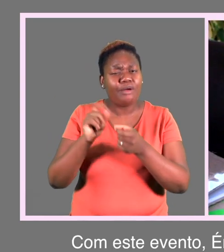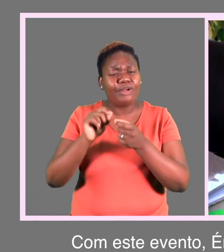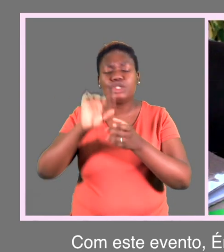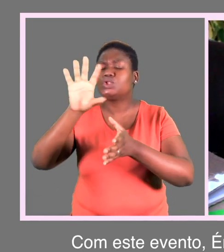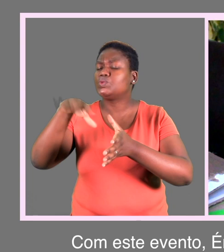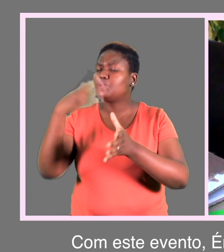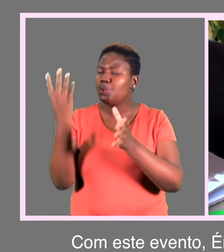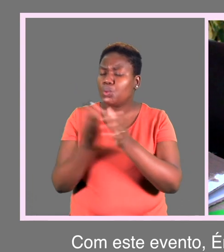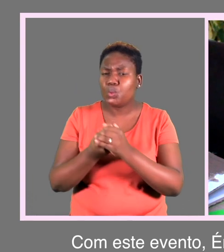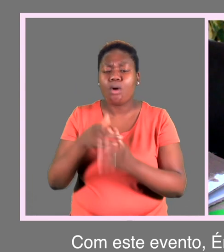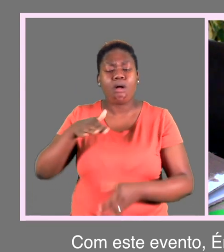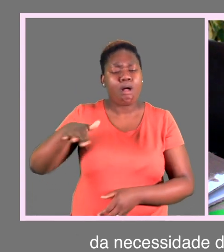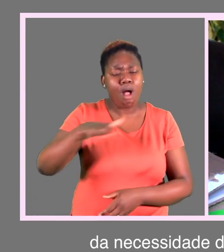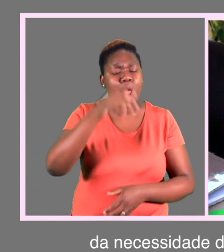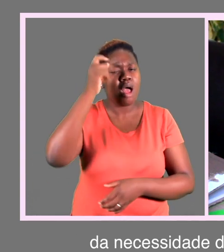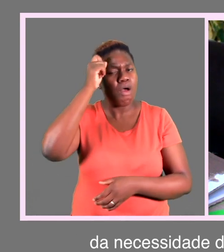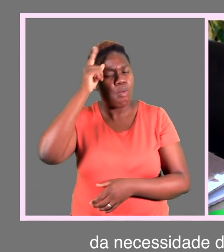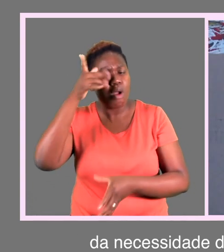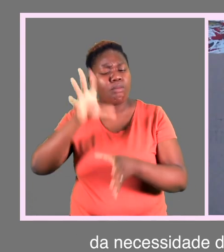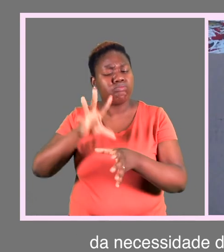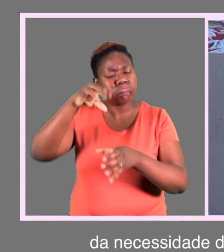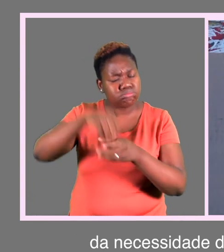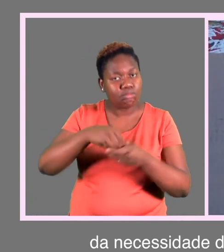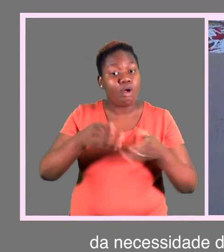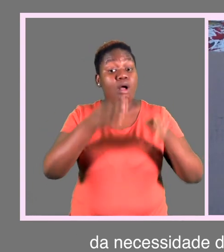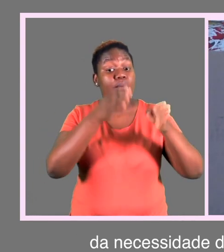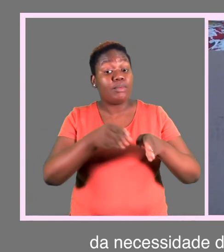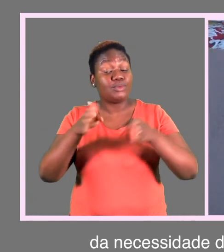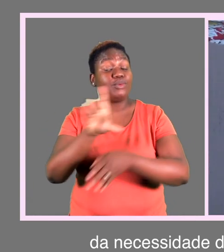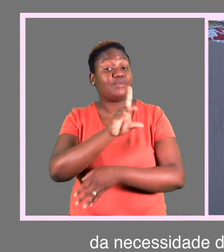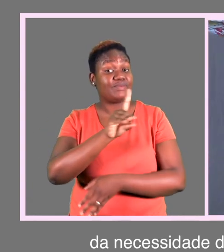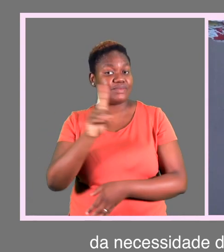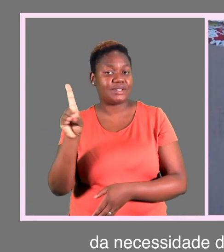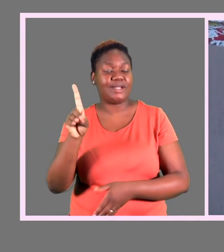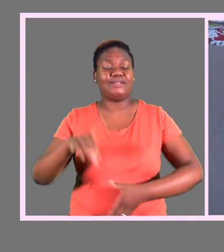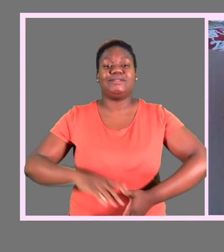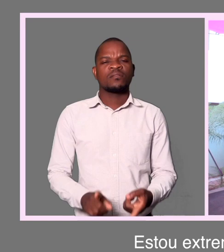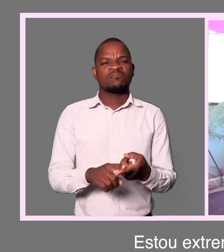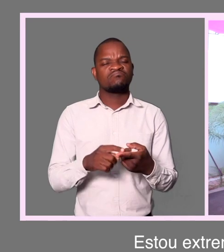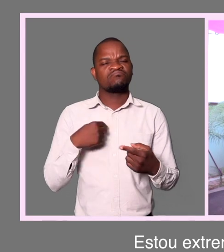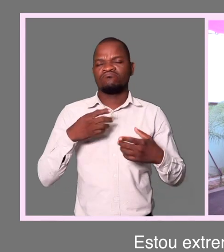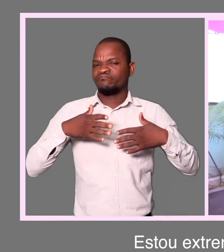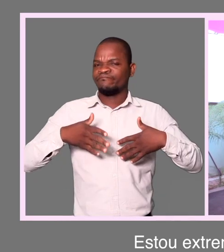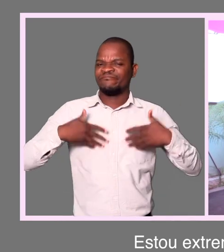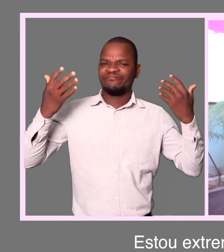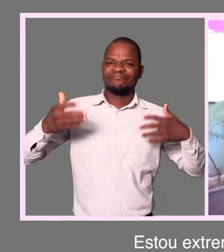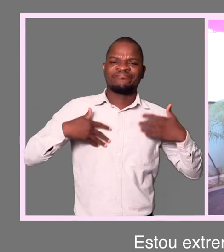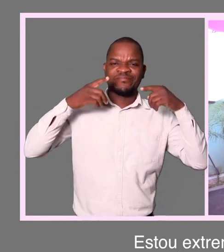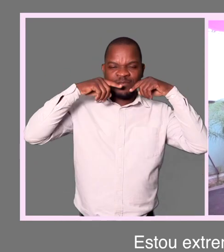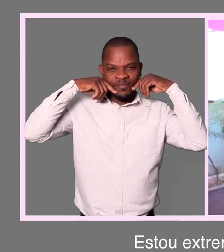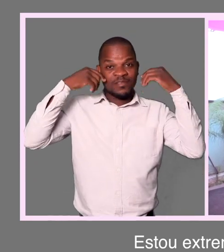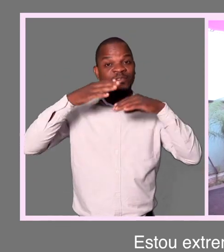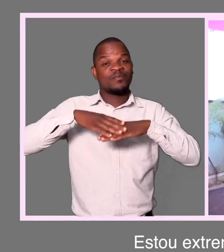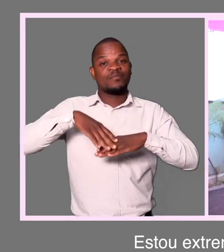artistas de diversas áreas culturais da necessidade de inclusão social nas suas obras. Estou extremamente feliz